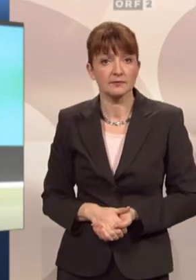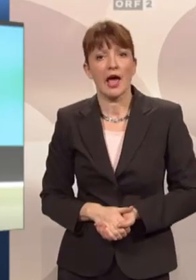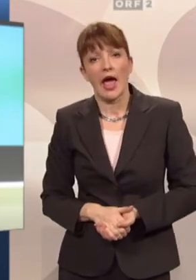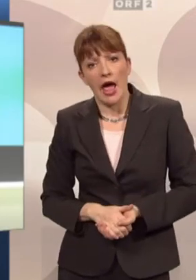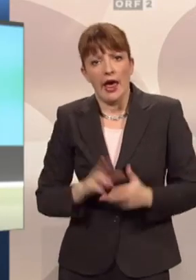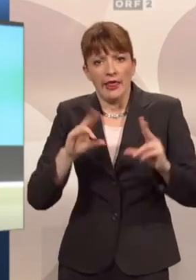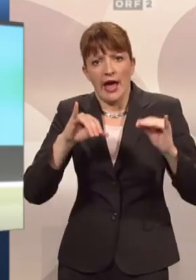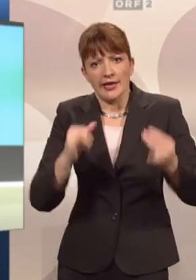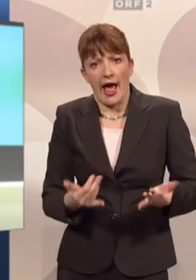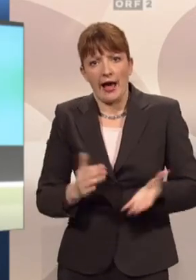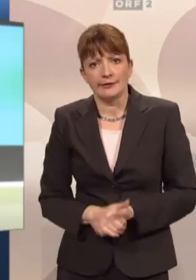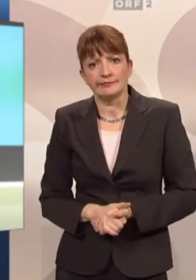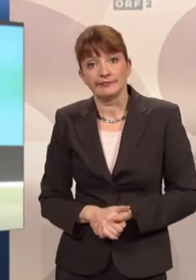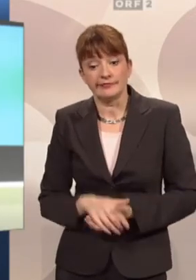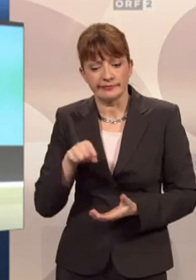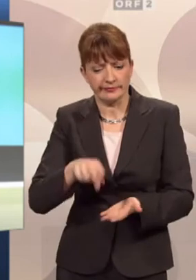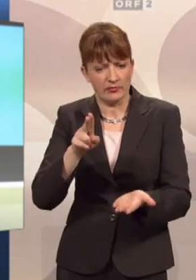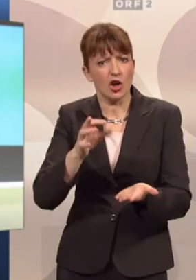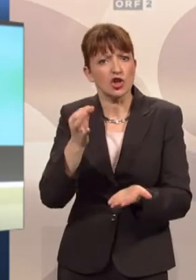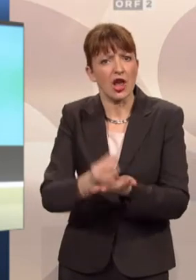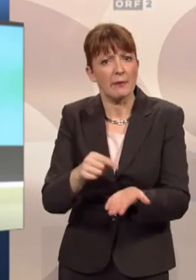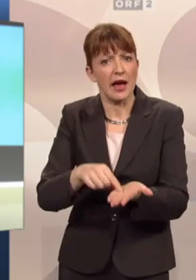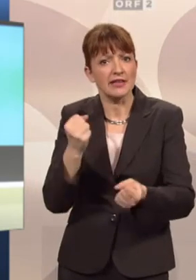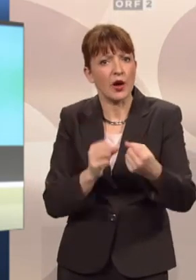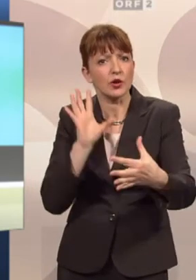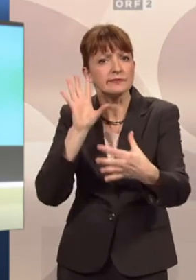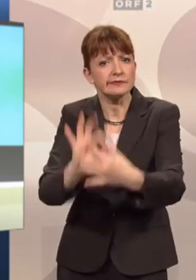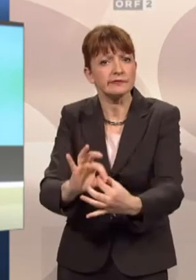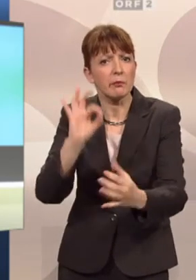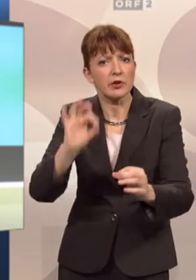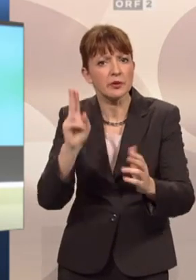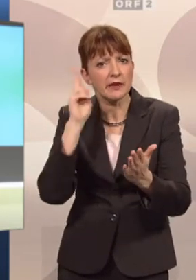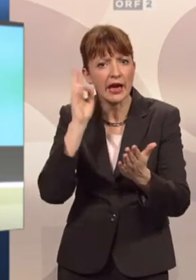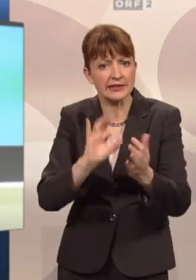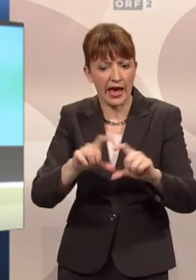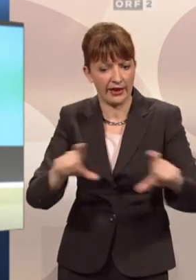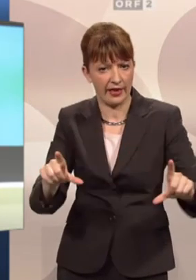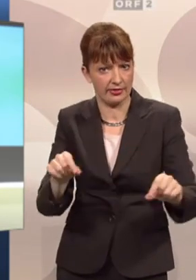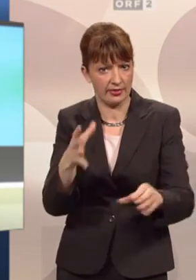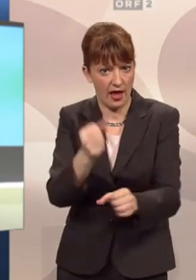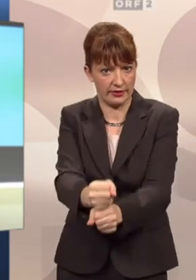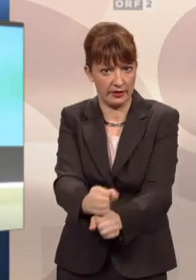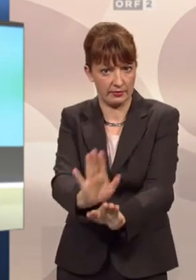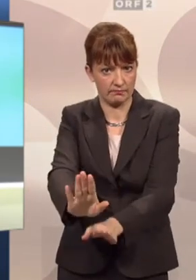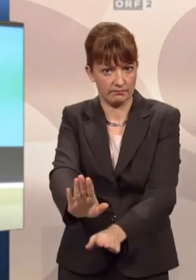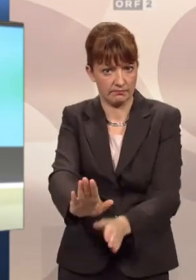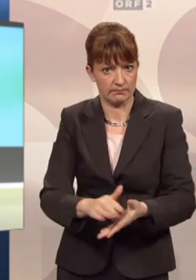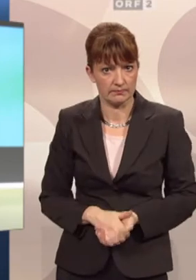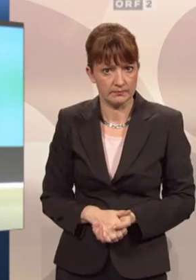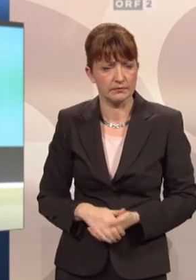Naja, dieser Stellplatz ist ja auf das Fahrzeug mit einem bestimmten Kennzeichen freigehalten. Ja. Das Gesetz